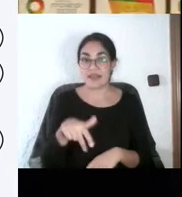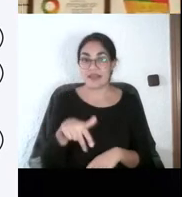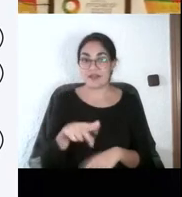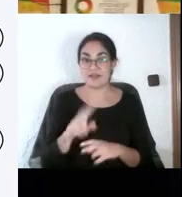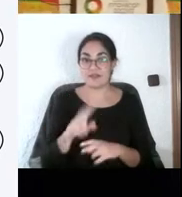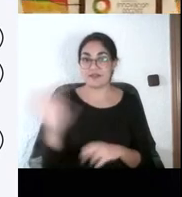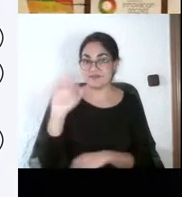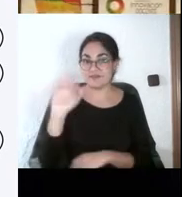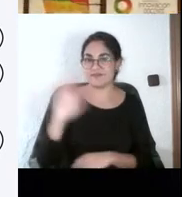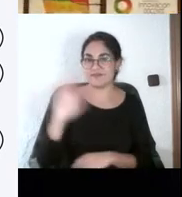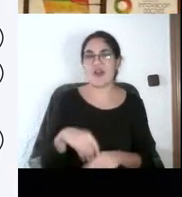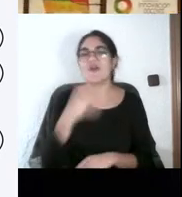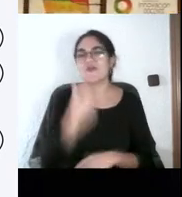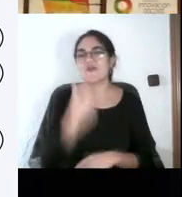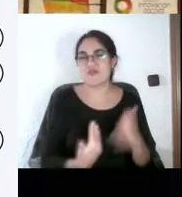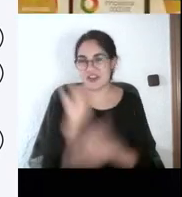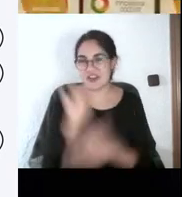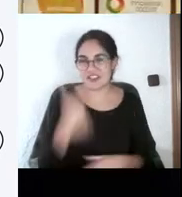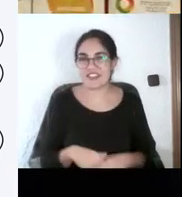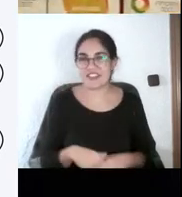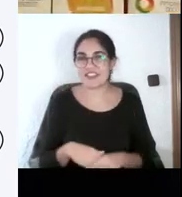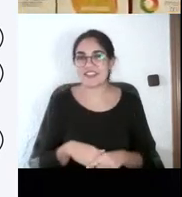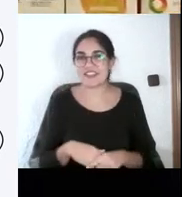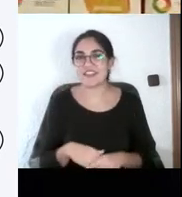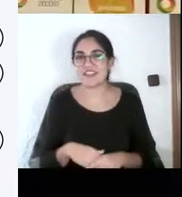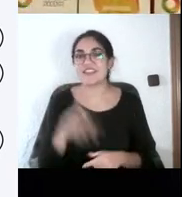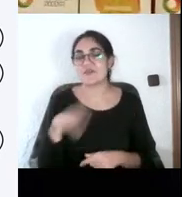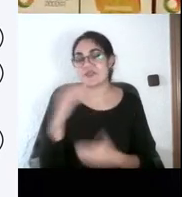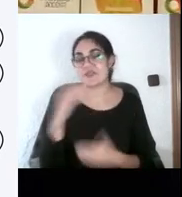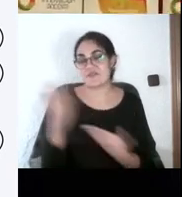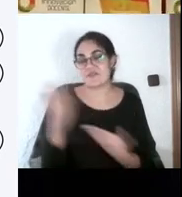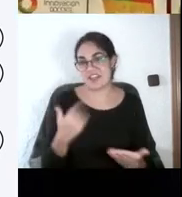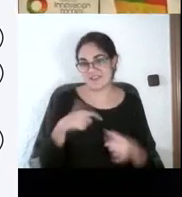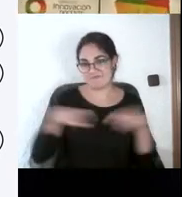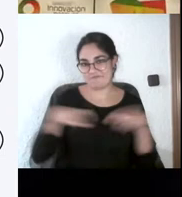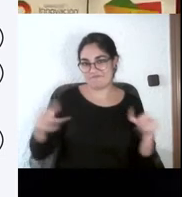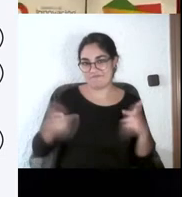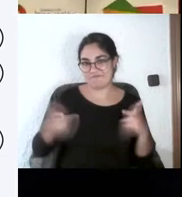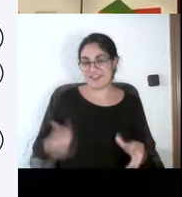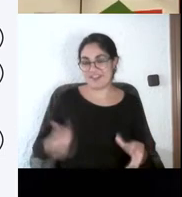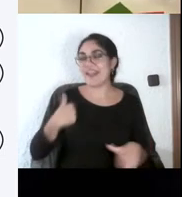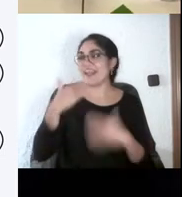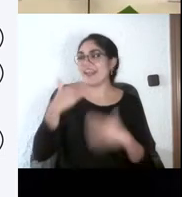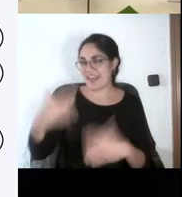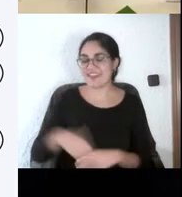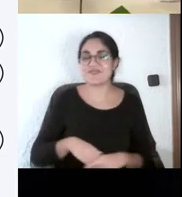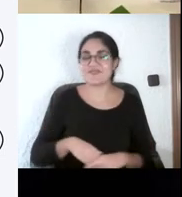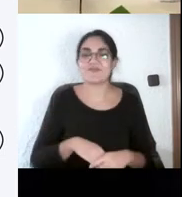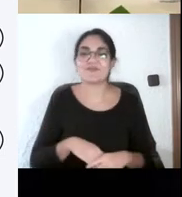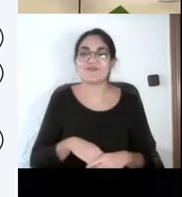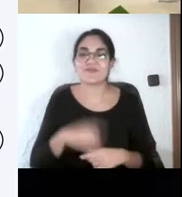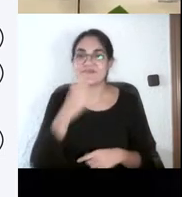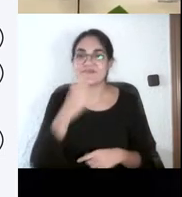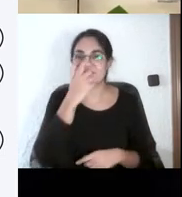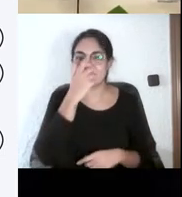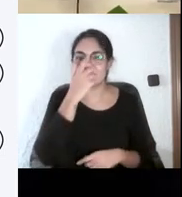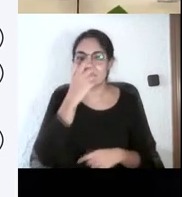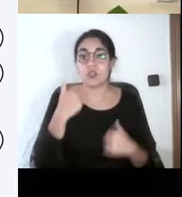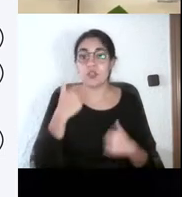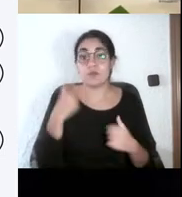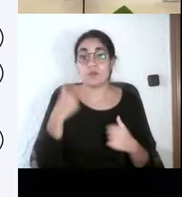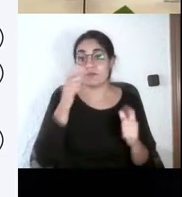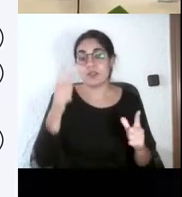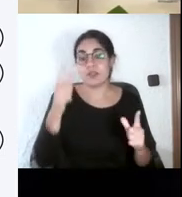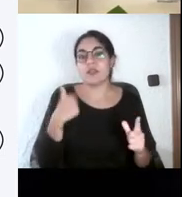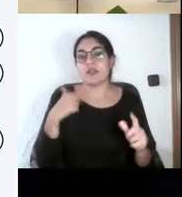Buenos días y gracias por invitarme a esta mesa. Bueno, yo a lo mejor, por ser de la Facultad de Comunicación,